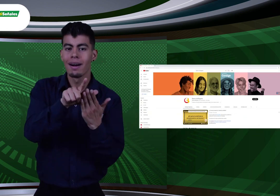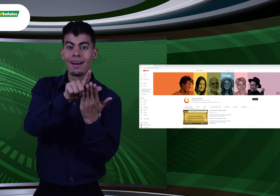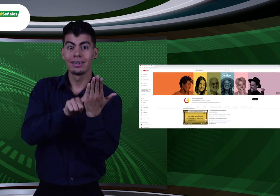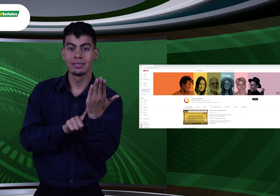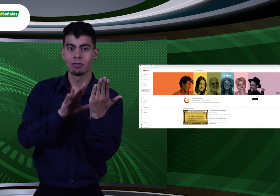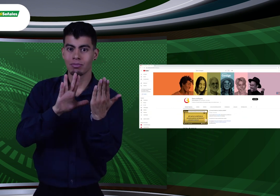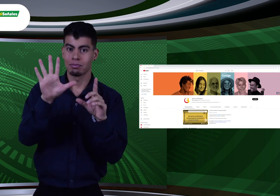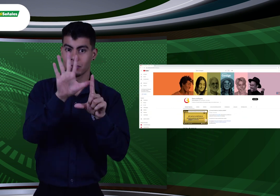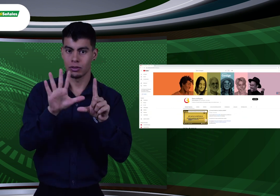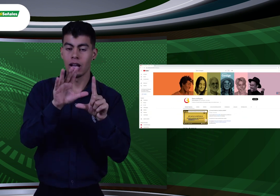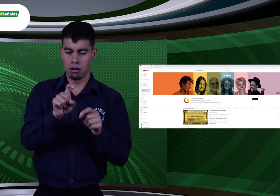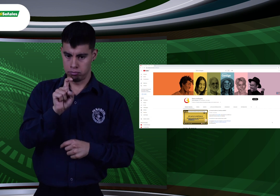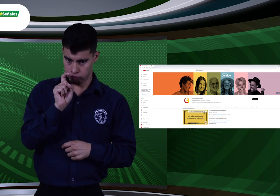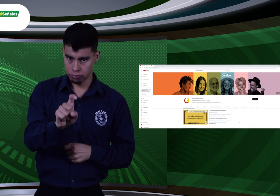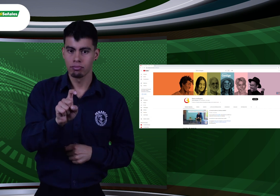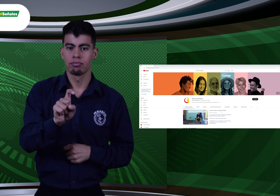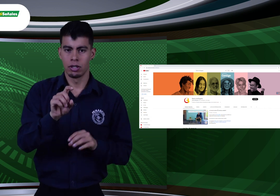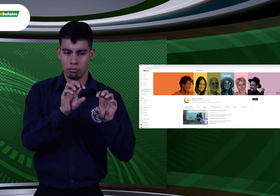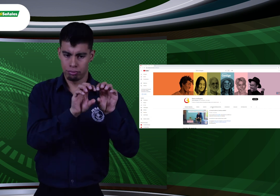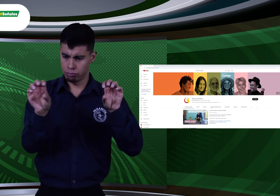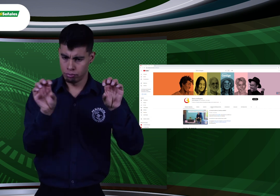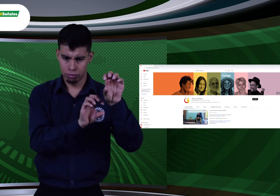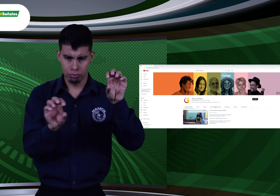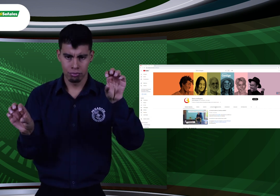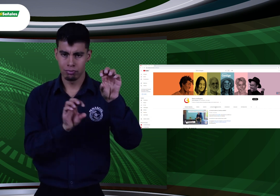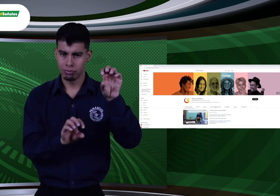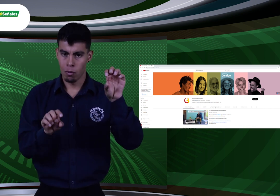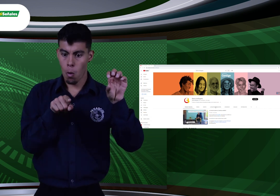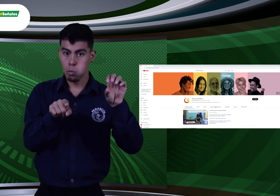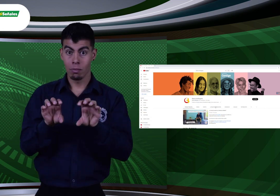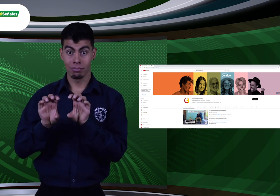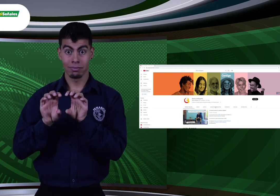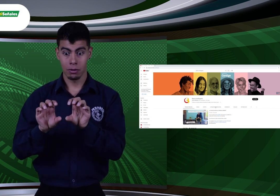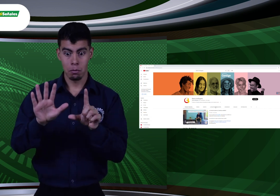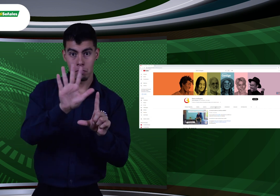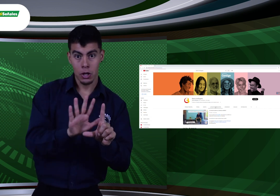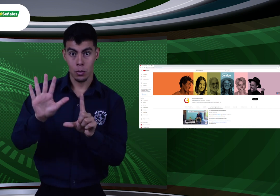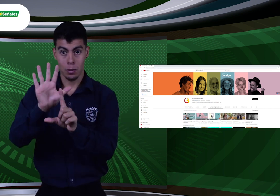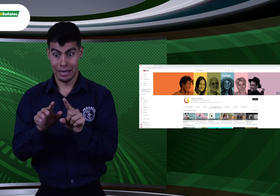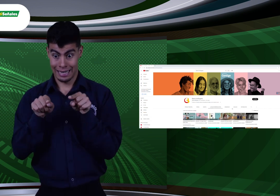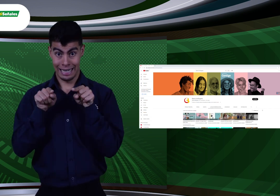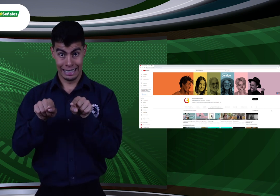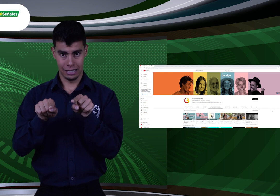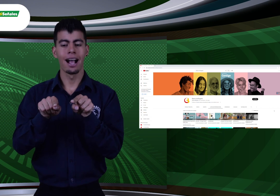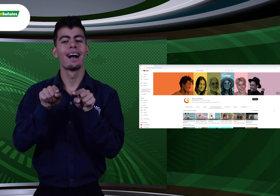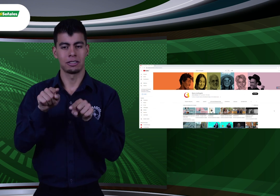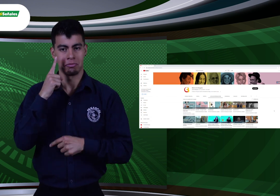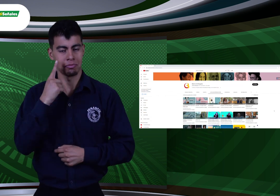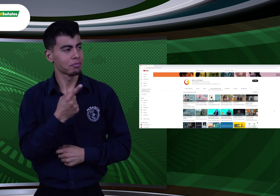listo de reproducción y dentro de los videos que aparezcan en pantalla, identifica estos dos. Observa.